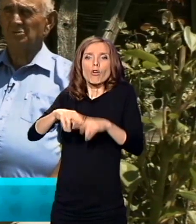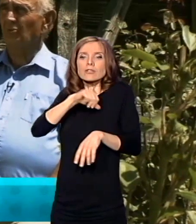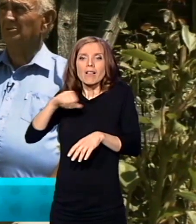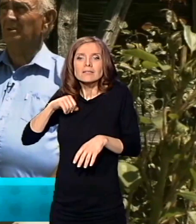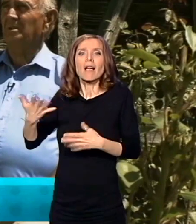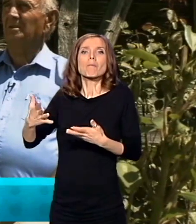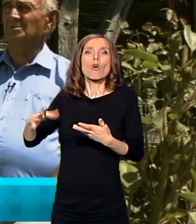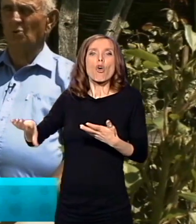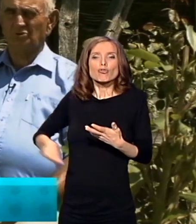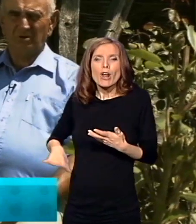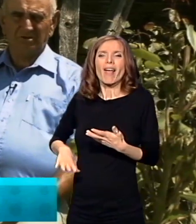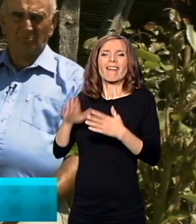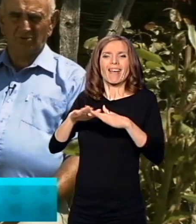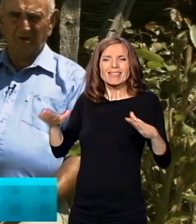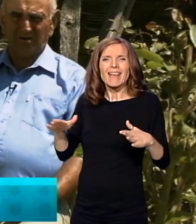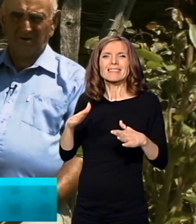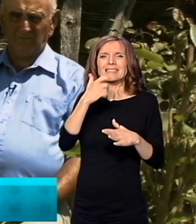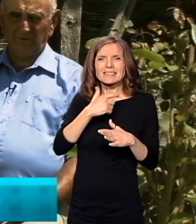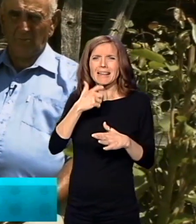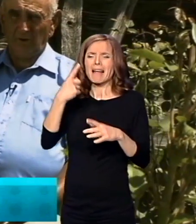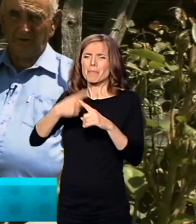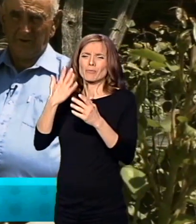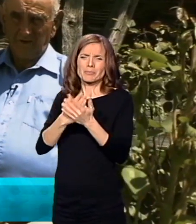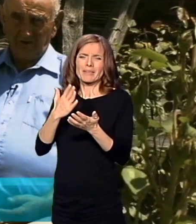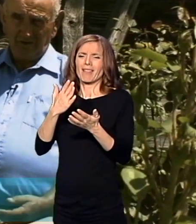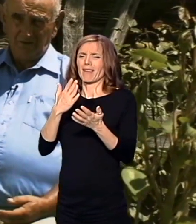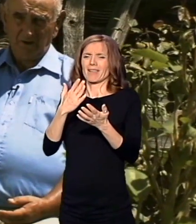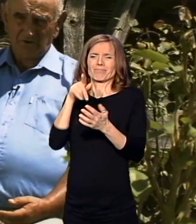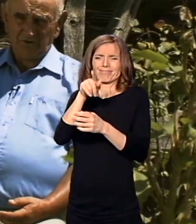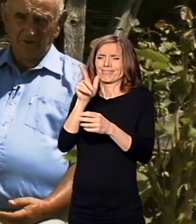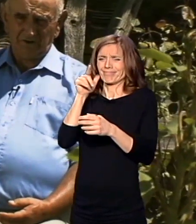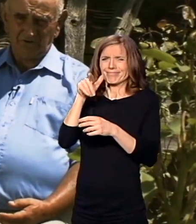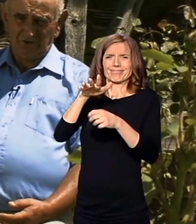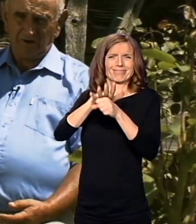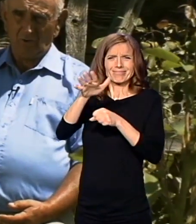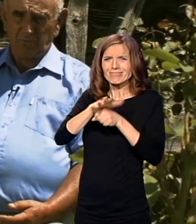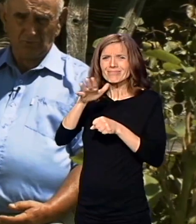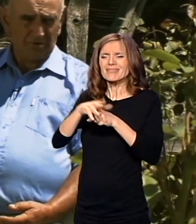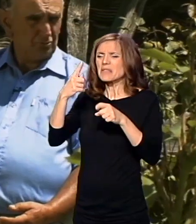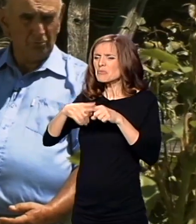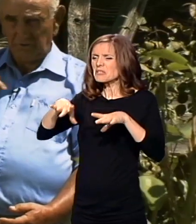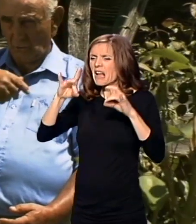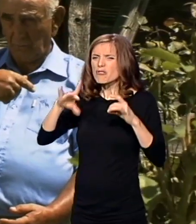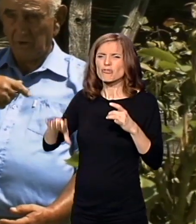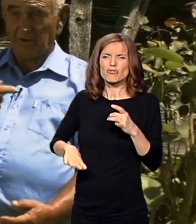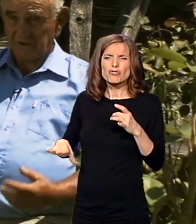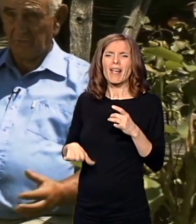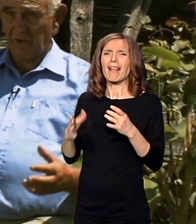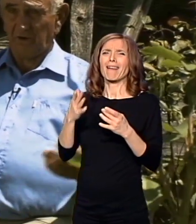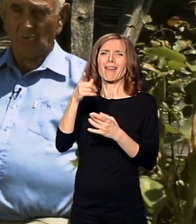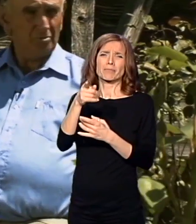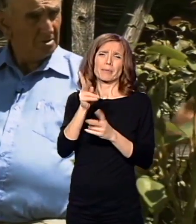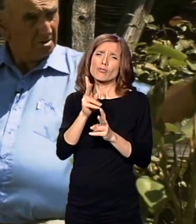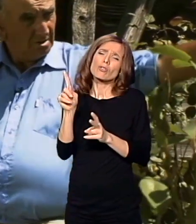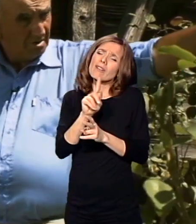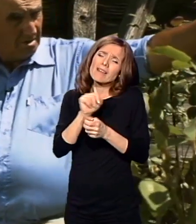Pa su vršili neke zločine tamo šta ja znam te Bugari. Našli te neke žene kao prostitkunji iz Kobilja, ne